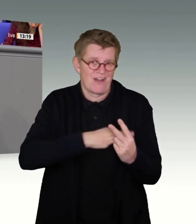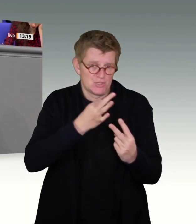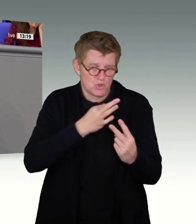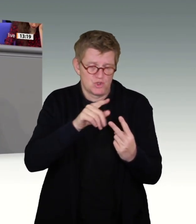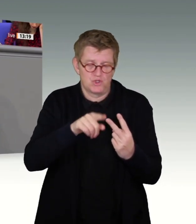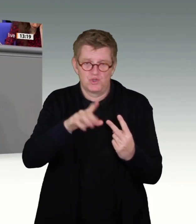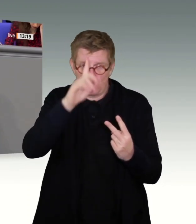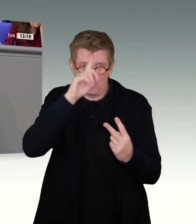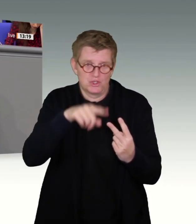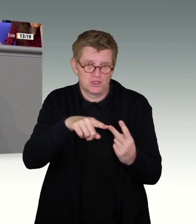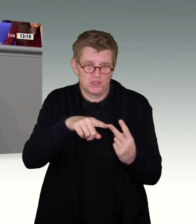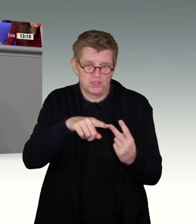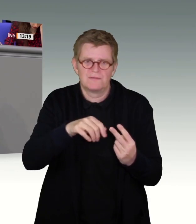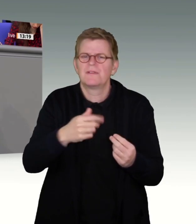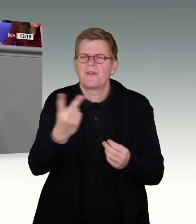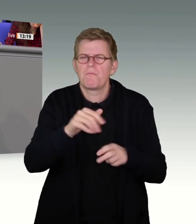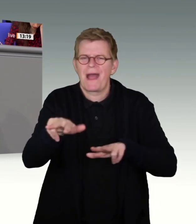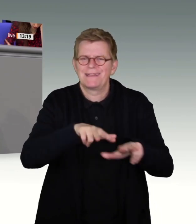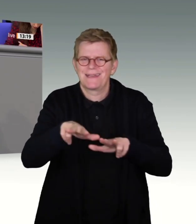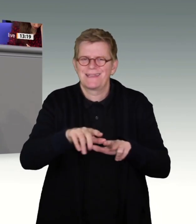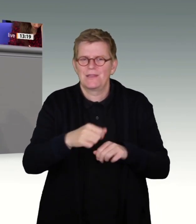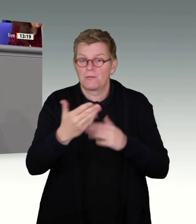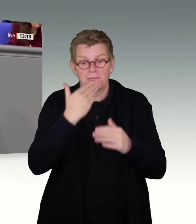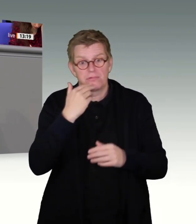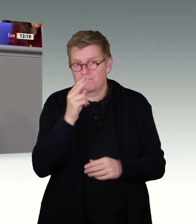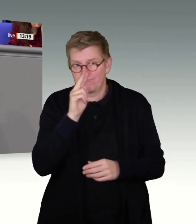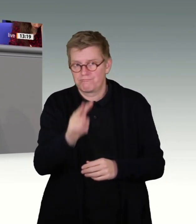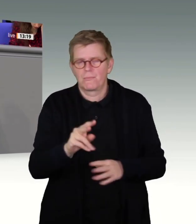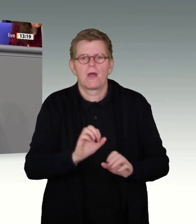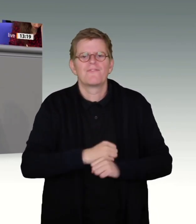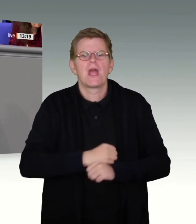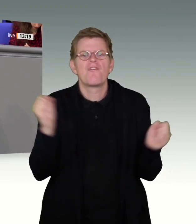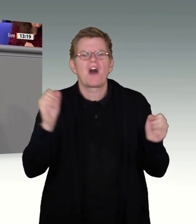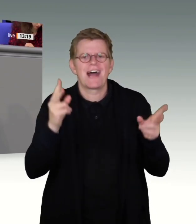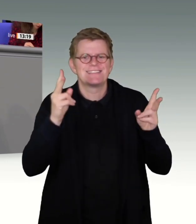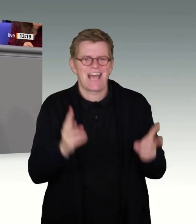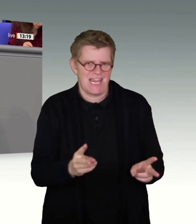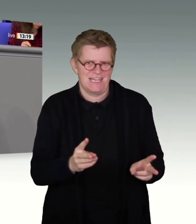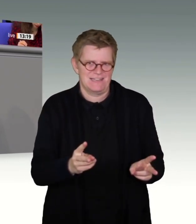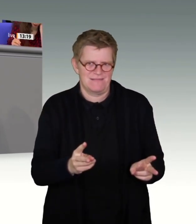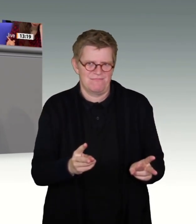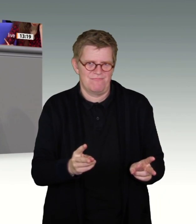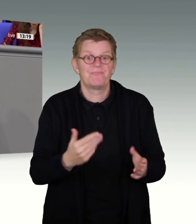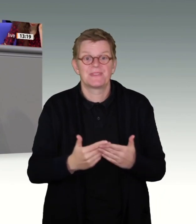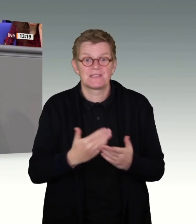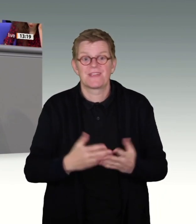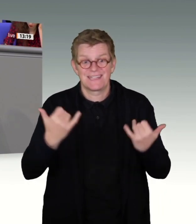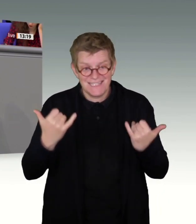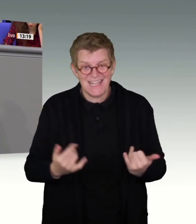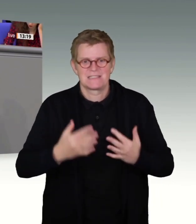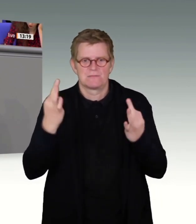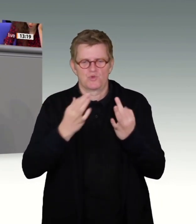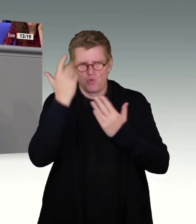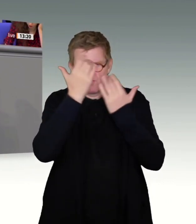einmal mehr nicht hinreichend in den Blick genommen. Deshalb brauchen wir jetzt eine sorgfältige Abwägung von Rechtsgütern